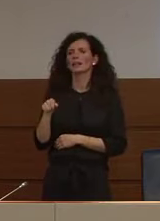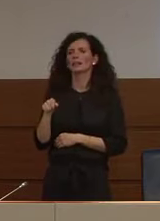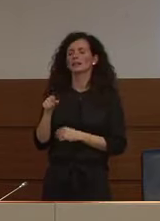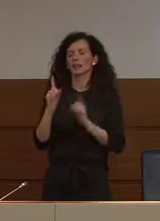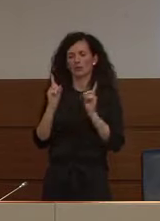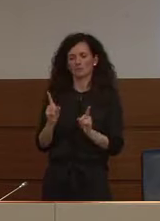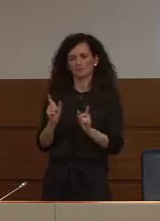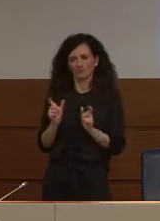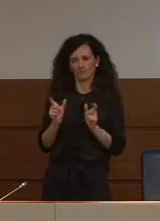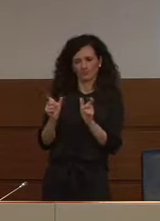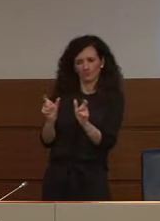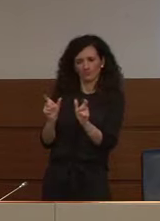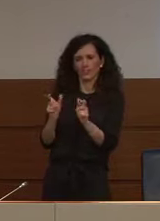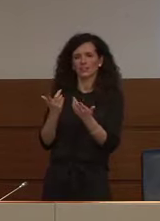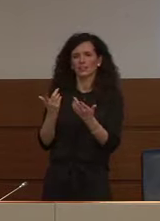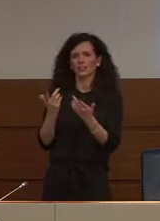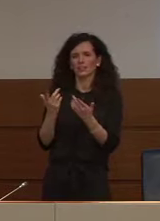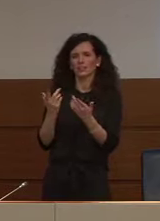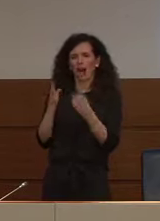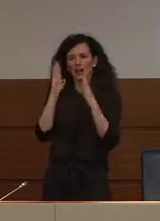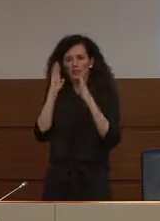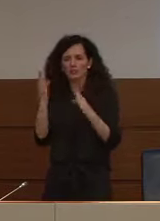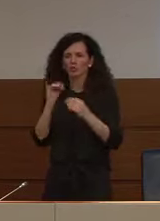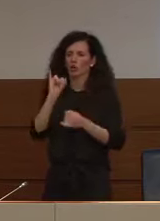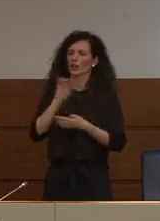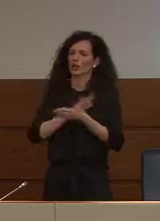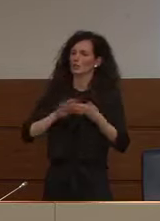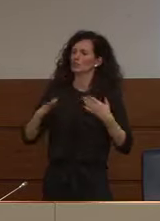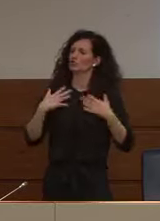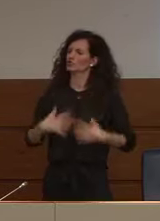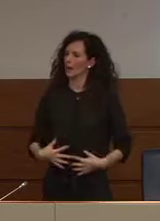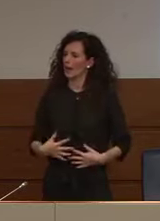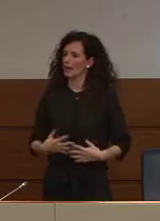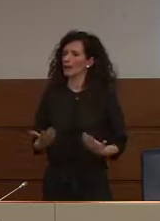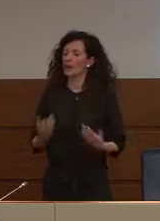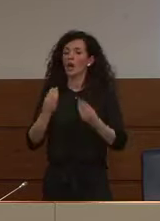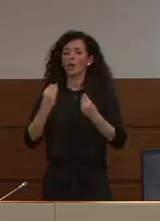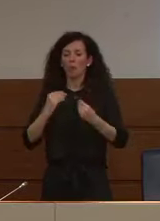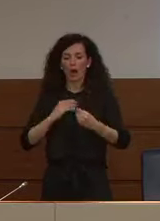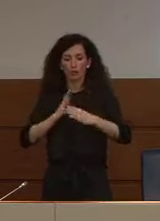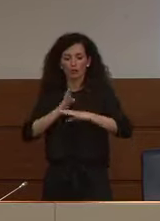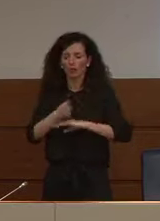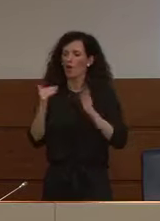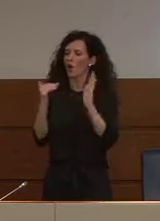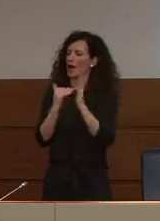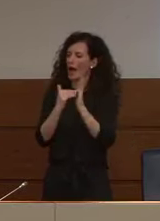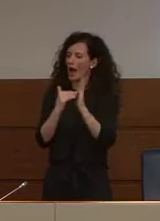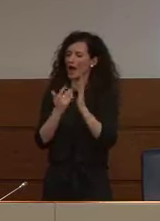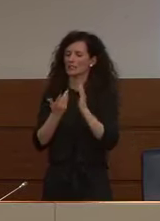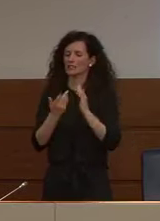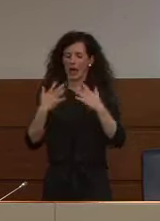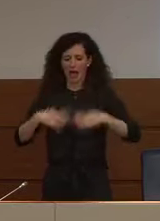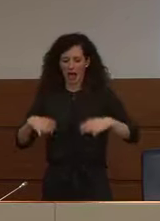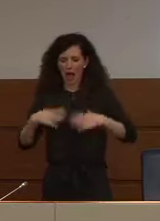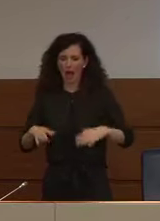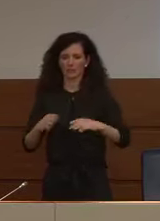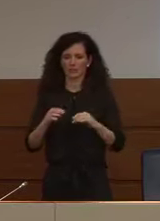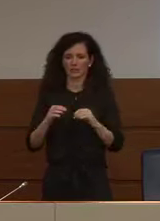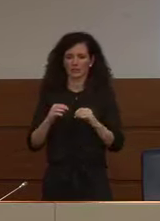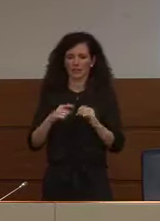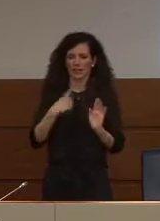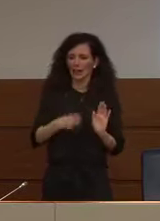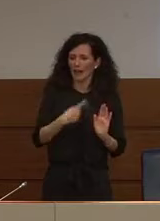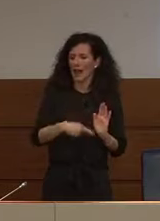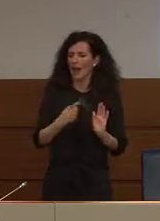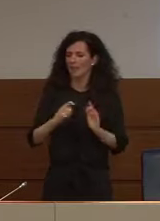come dire di igiene che le persone chiedono sempre prima di entrare in casa il lavaggio degli abiti delle scarpe e